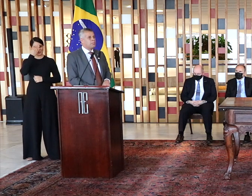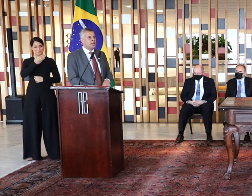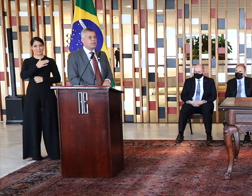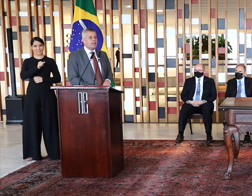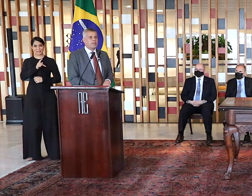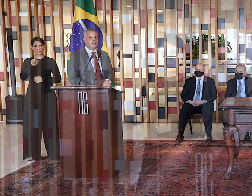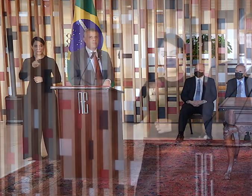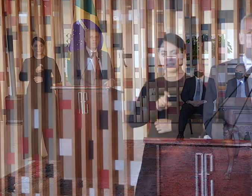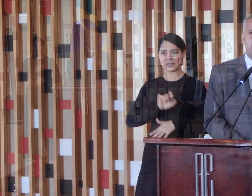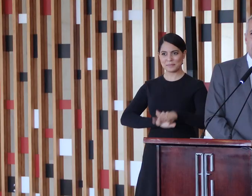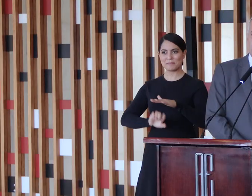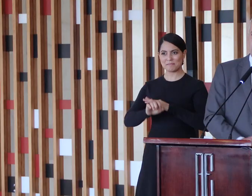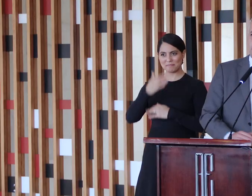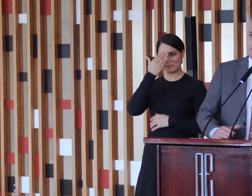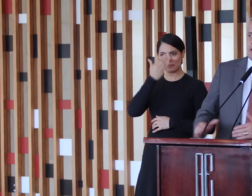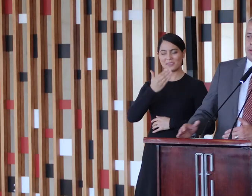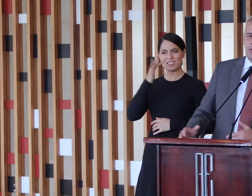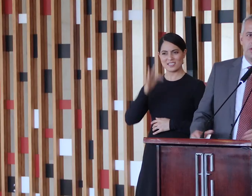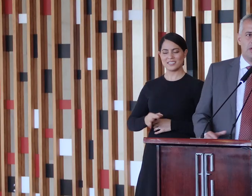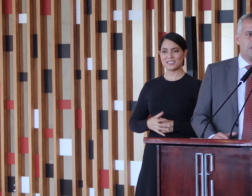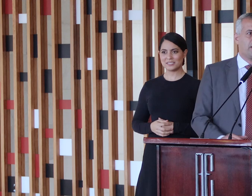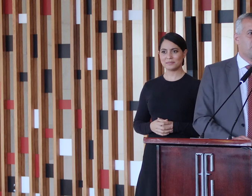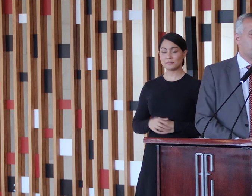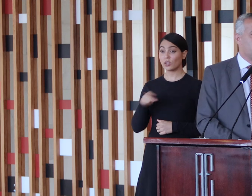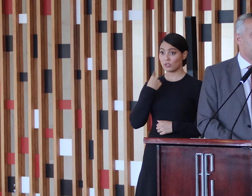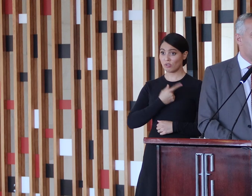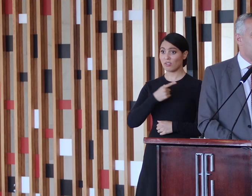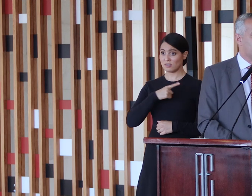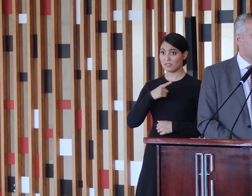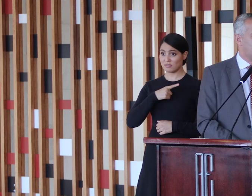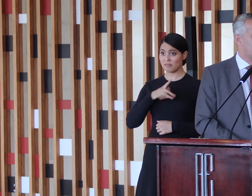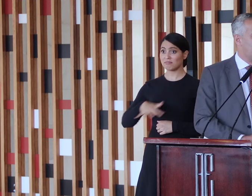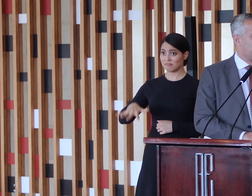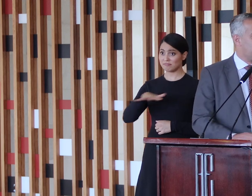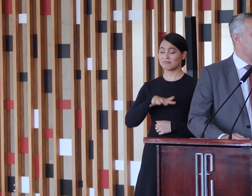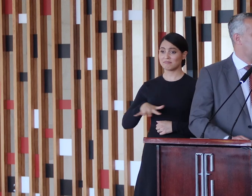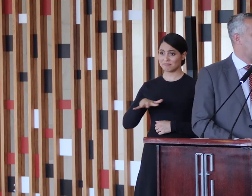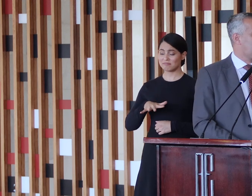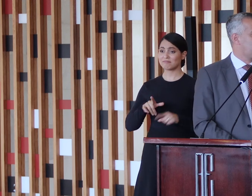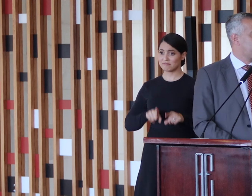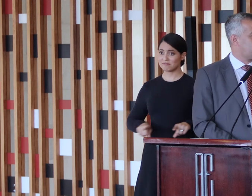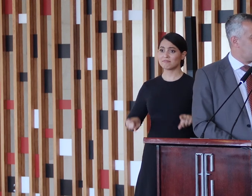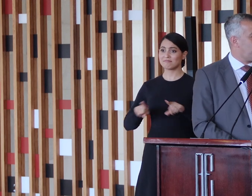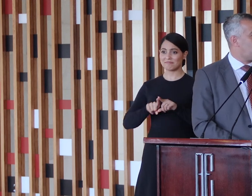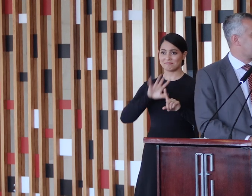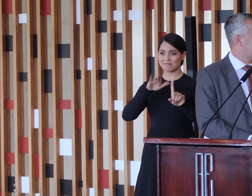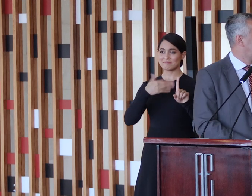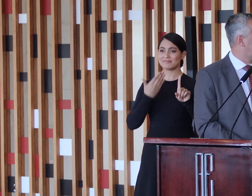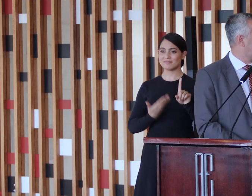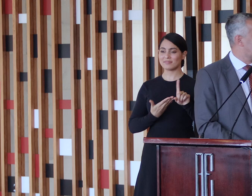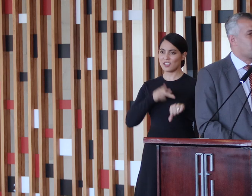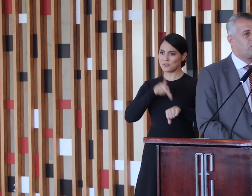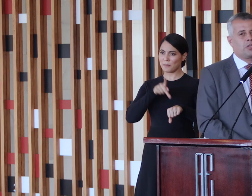reconhecimento, por essa liderança e tenho certeza que tem no Parlamento e vai ter no setor empresarial brasileiro assim o eterno reconhecimento. É sobre a